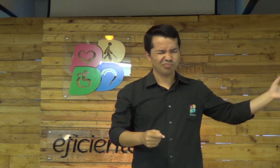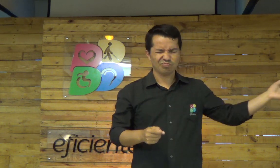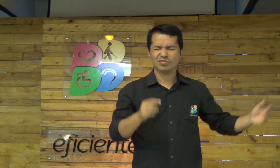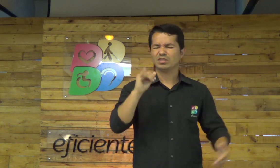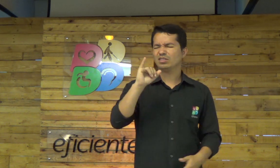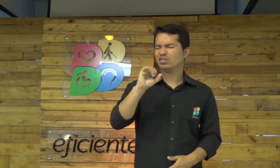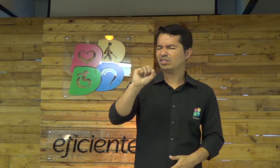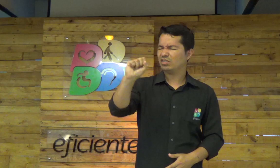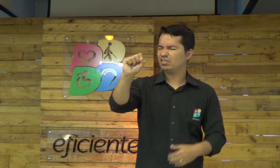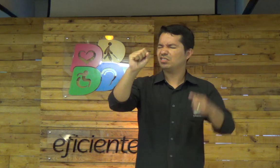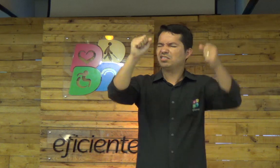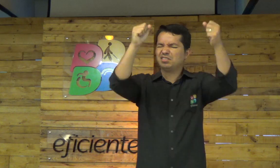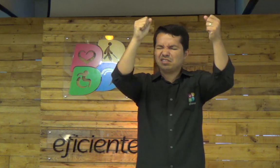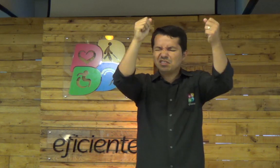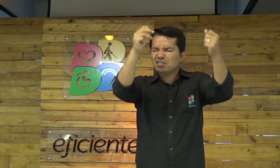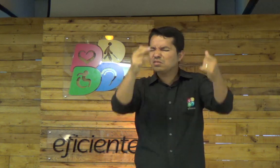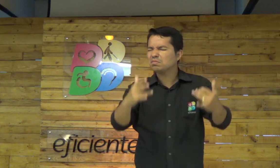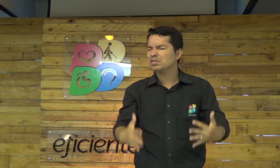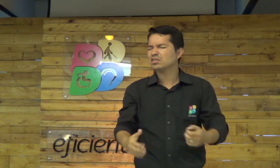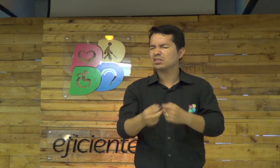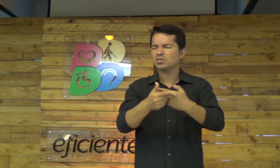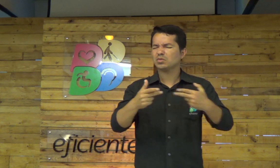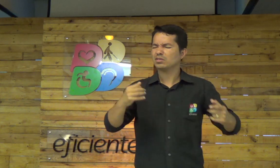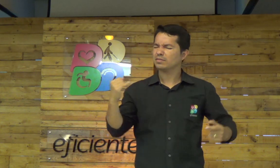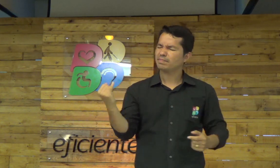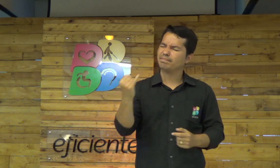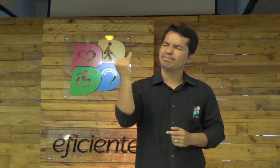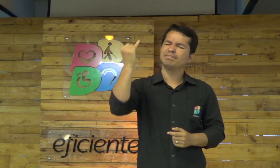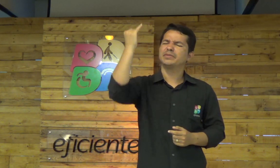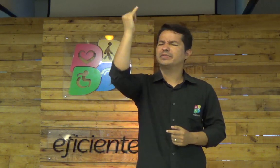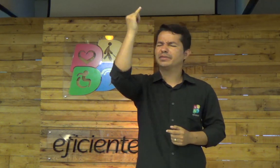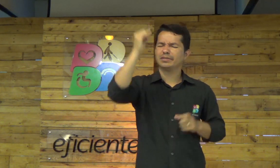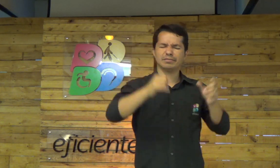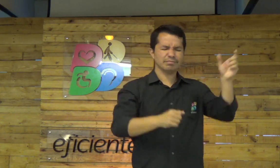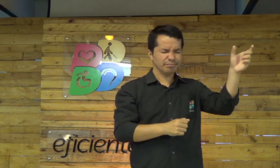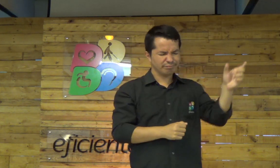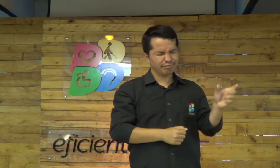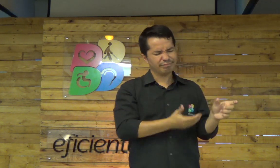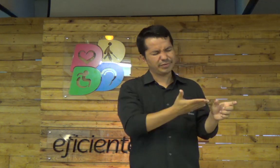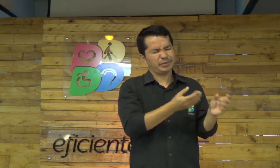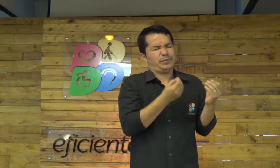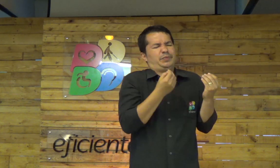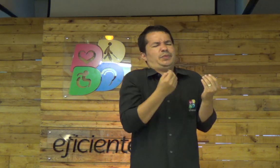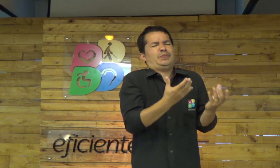obrigado, porque nós podemos perceber no livro de Isaías,